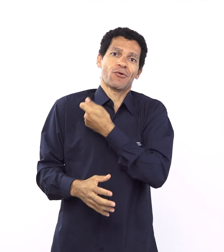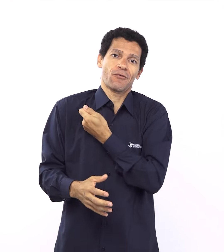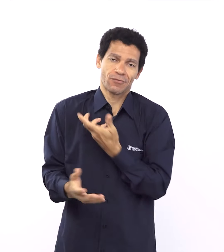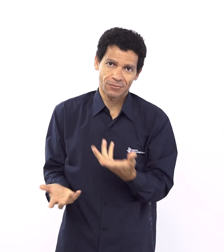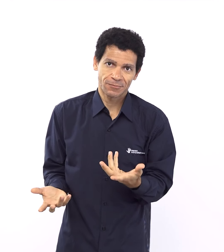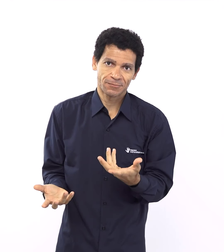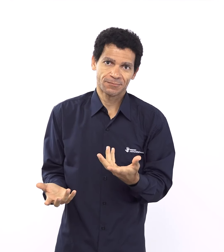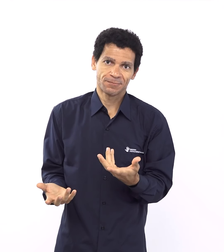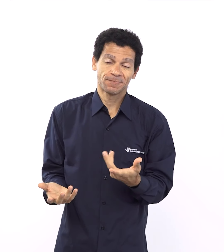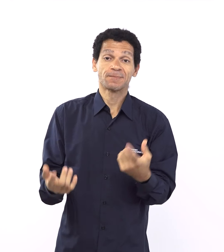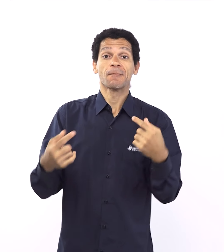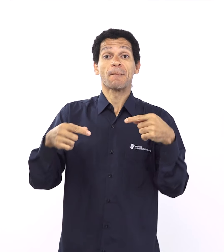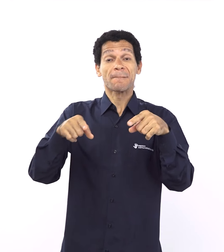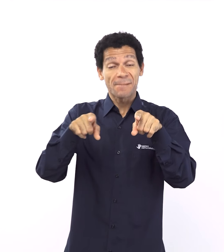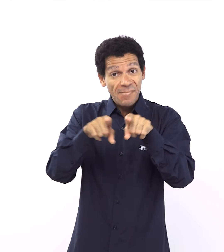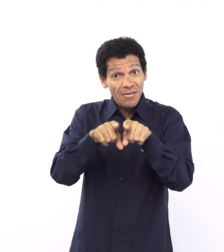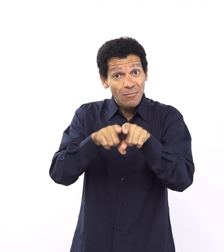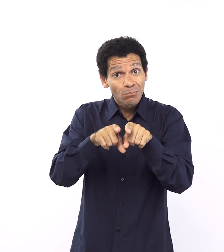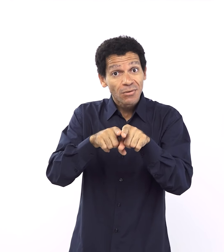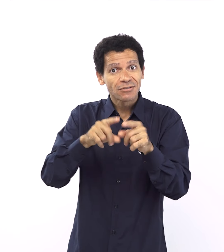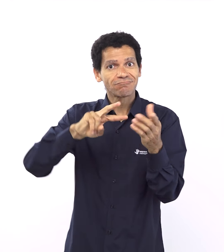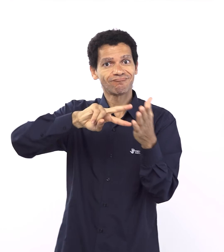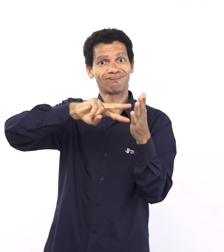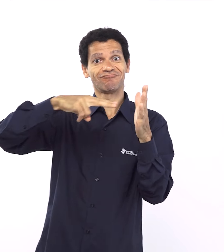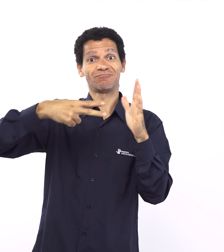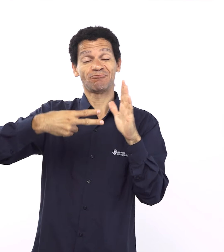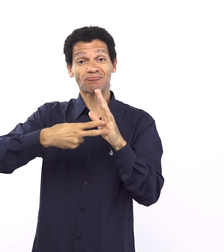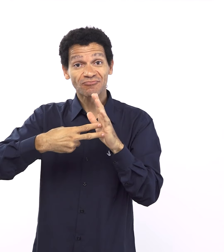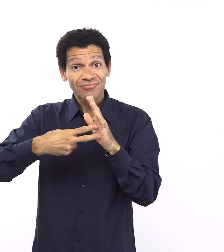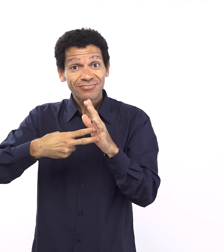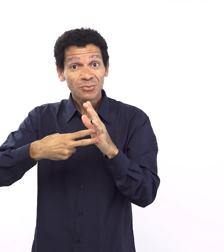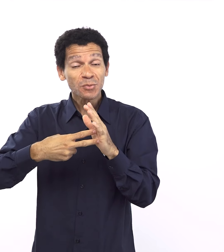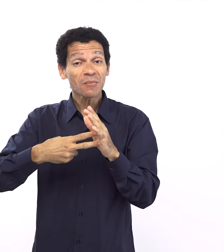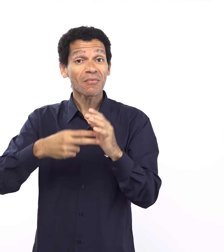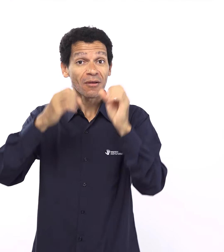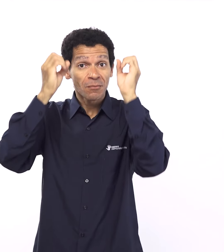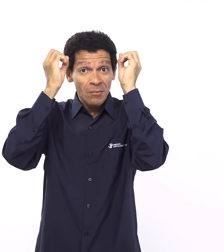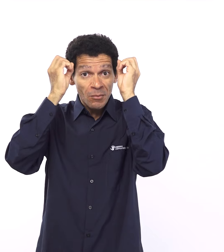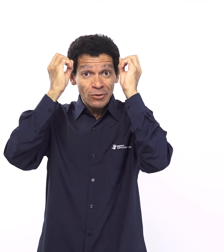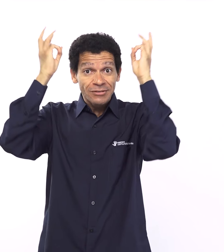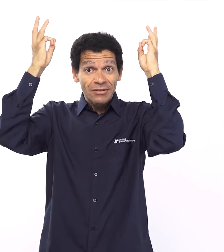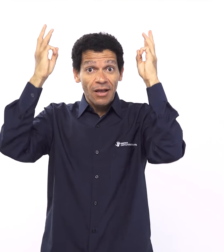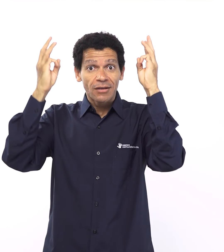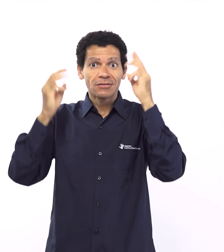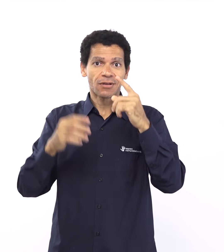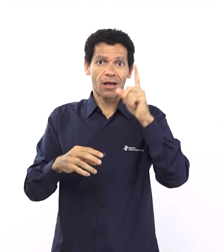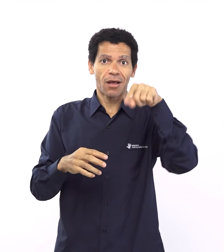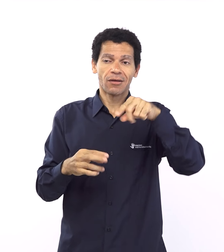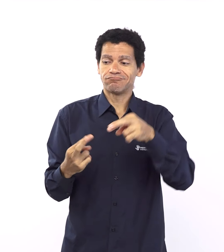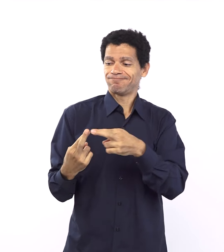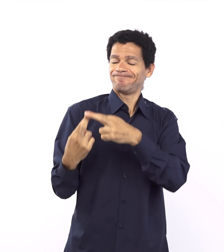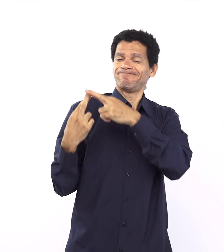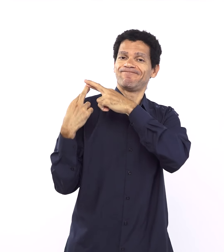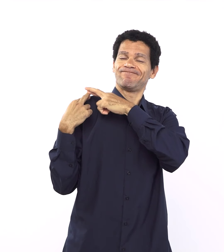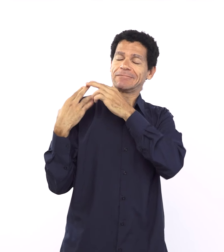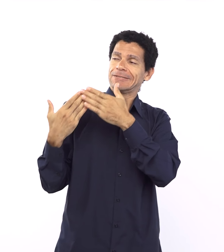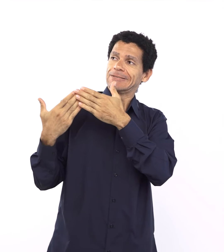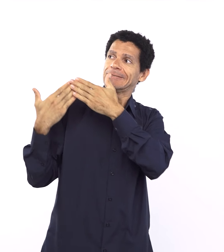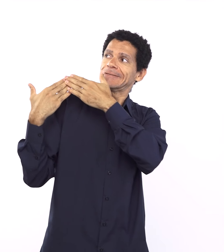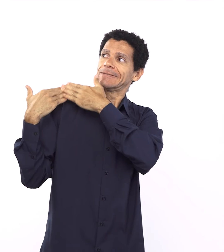condição social de descanso ou seja você é livre e o descanso é o que te lembra de que você é livre e não só você